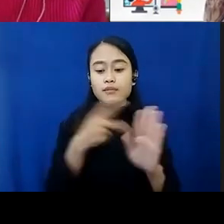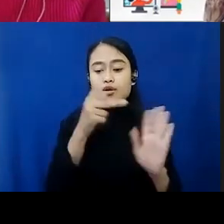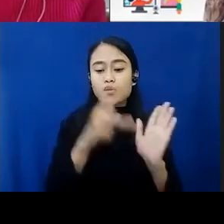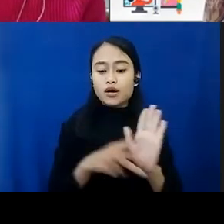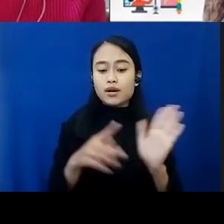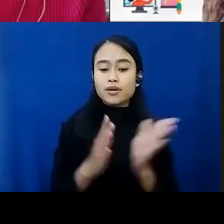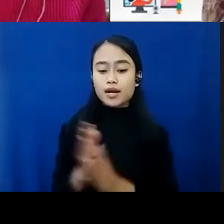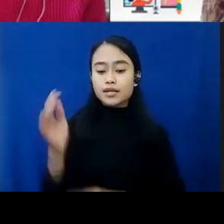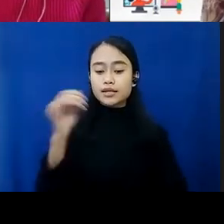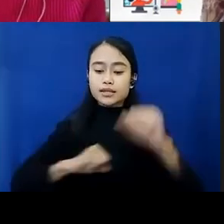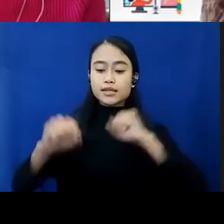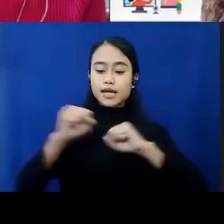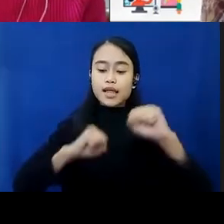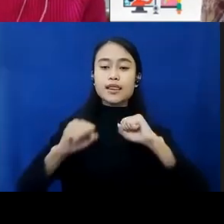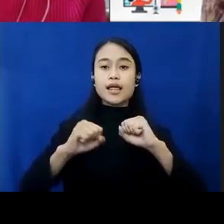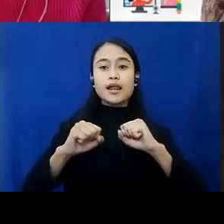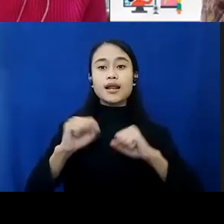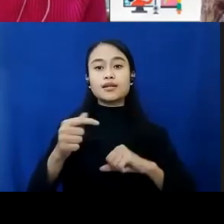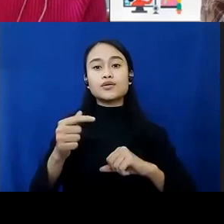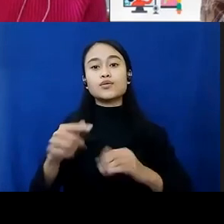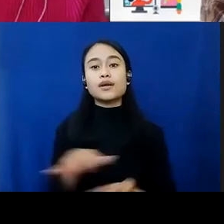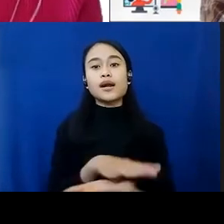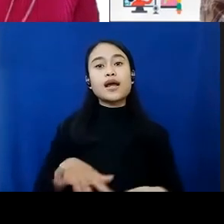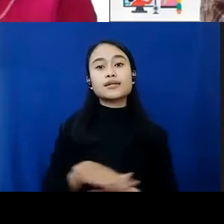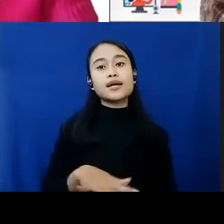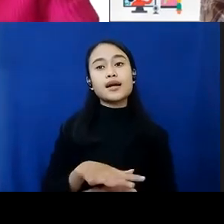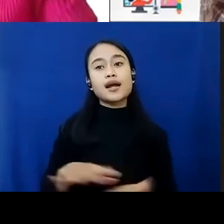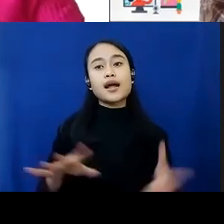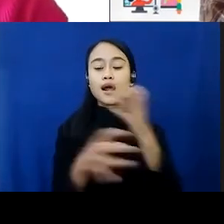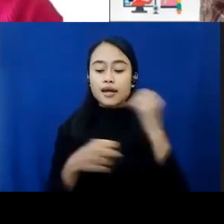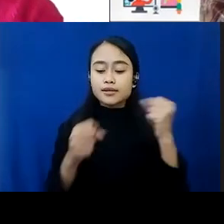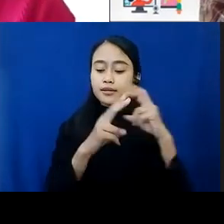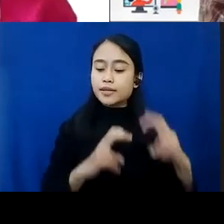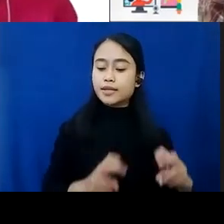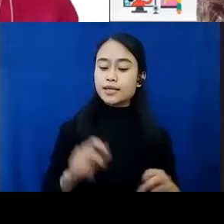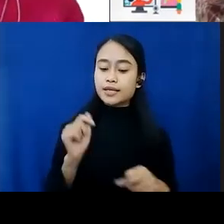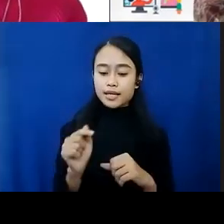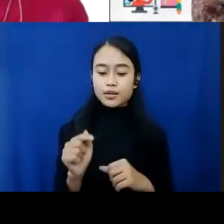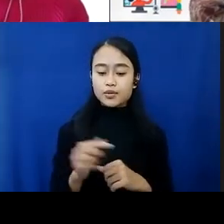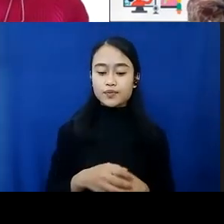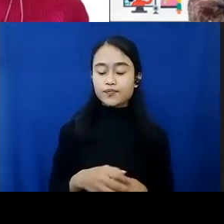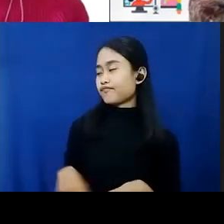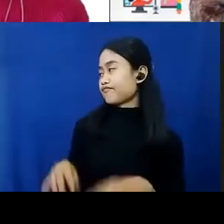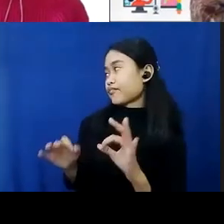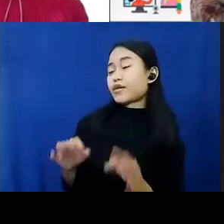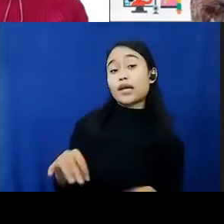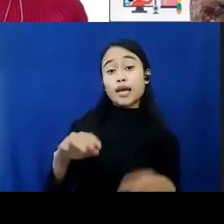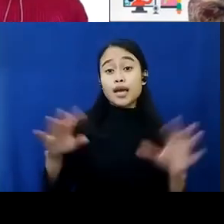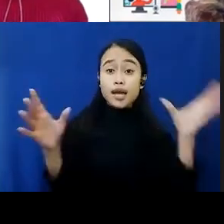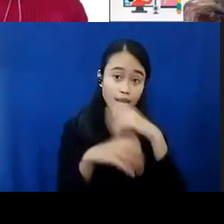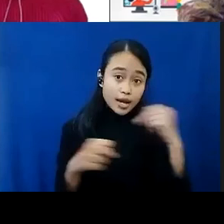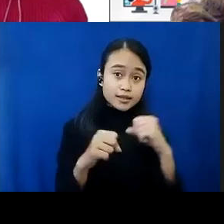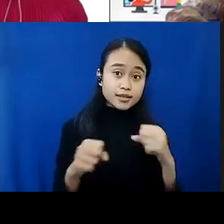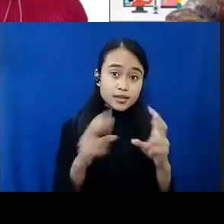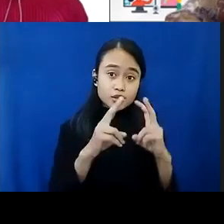yang dilakukan berdasarkan hasil penelitian tersebut silahkan bang sovian ya baik hasil survei yang dua survei yang